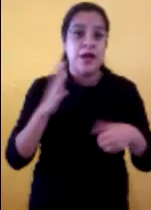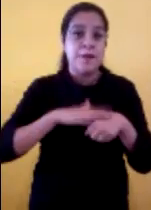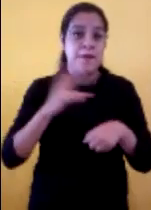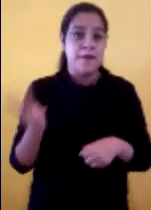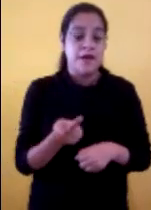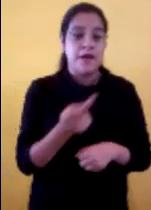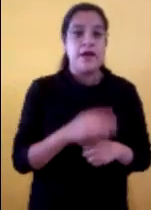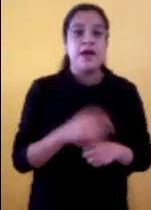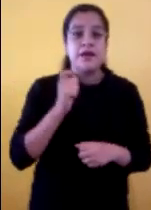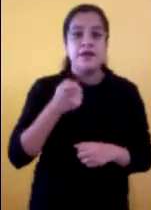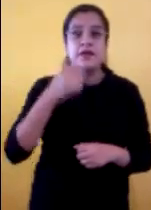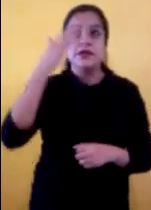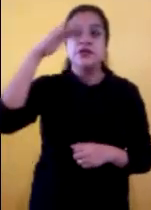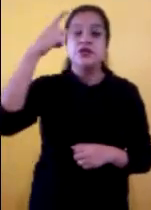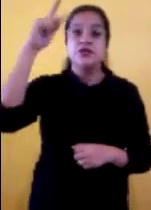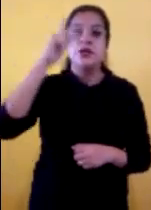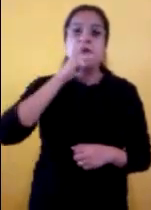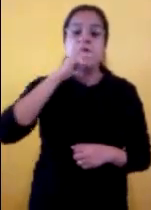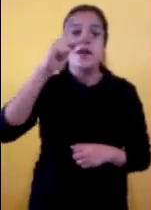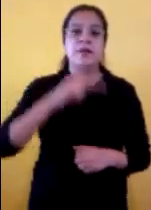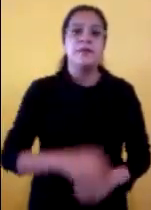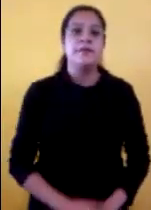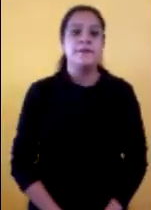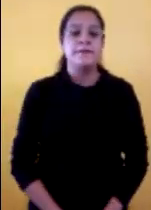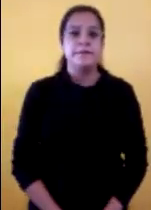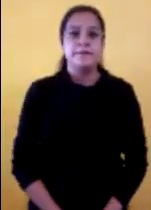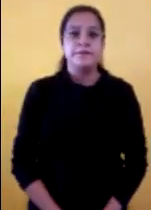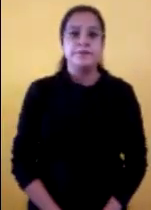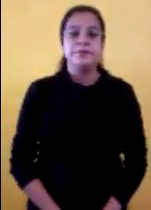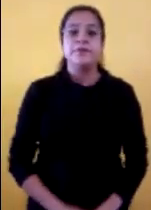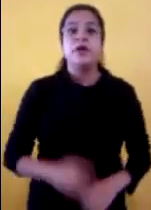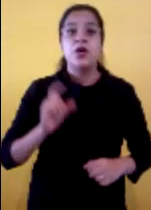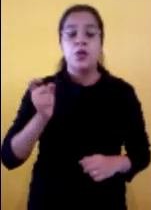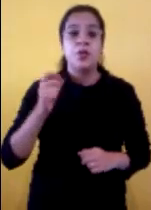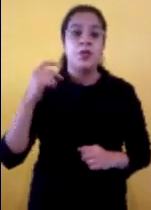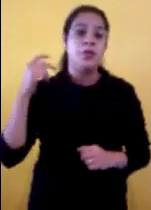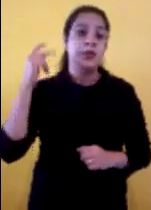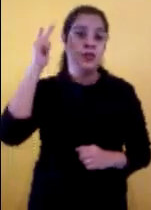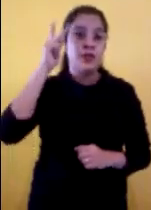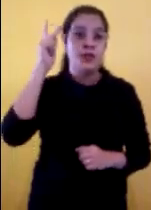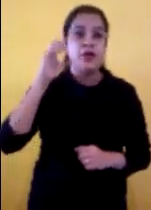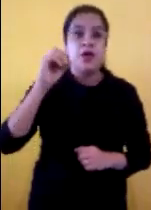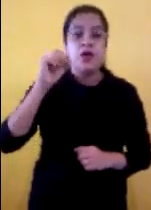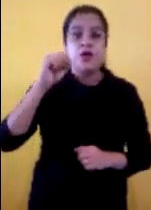Y ya nadie se atrevió a hacerle más preguntas. Palabra del Señor